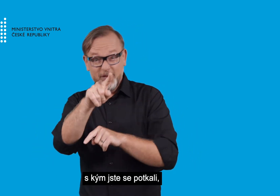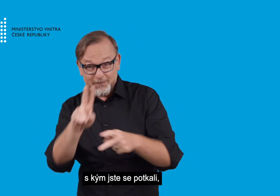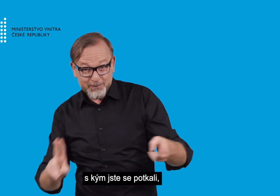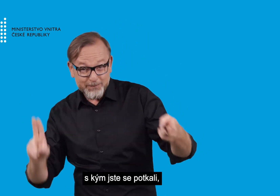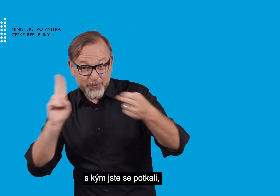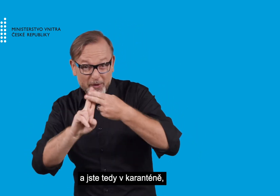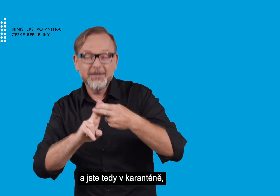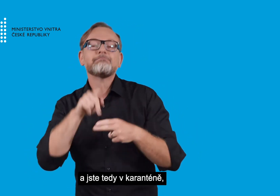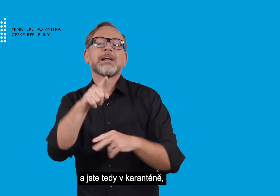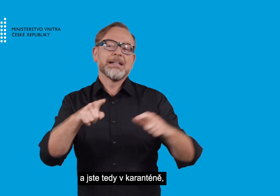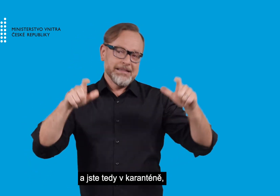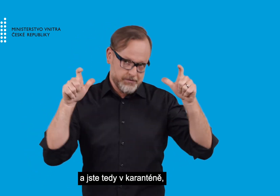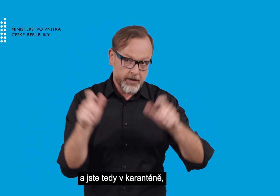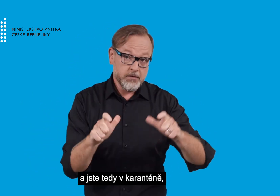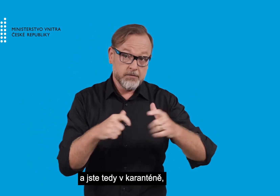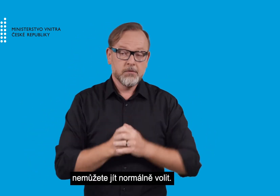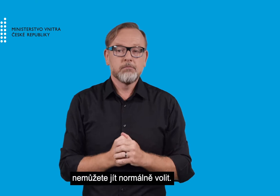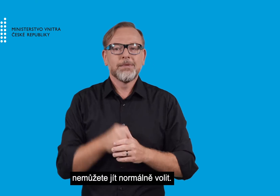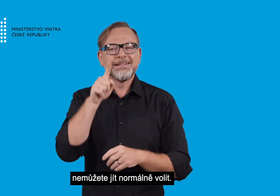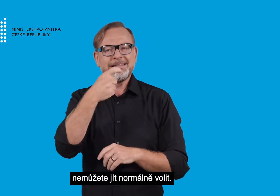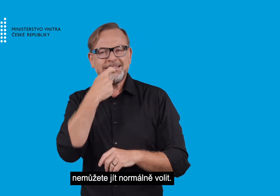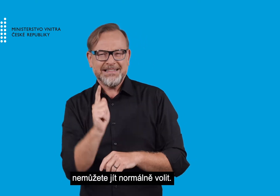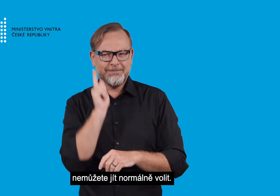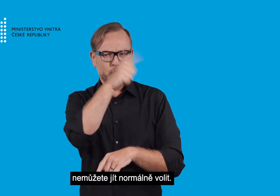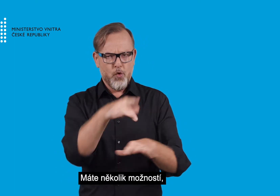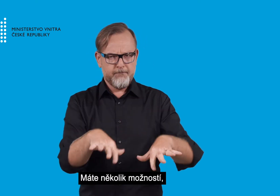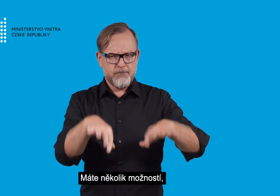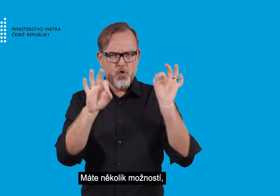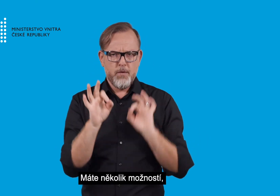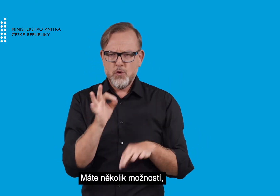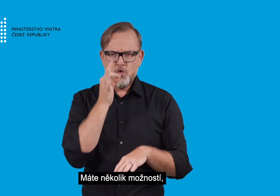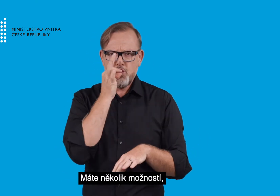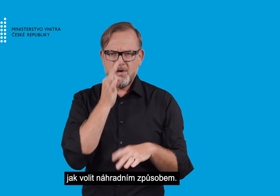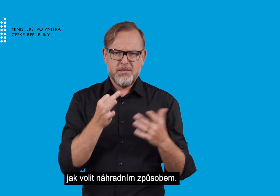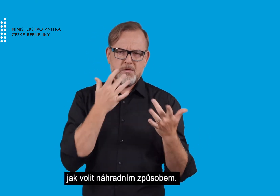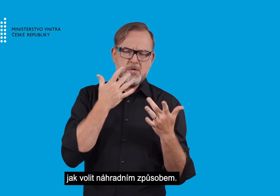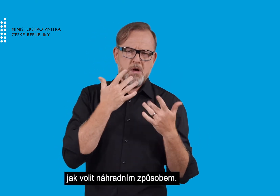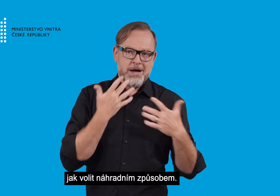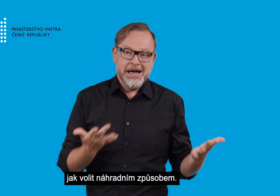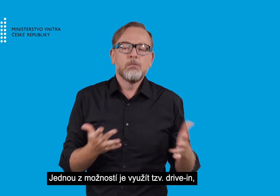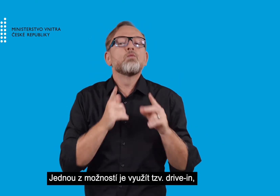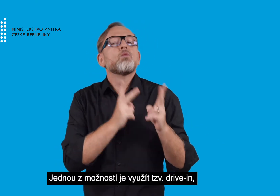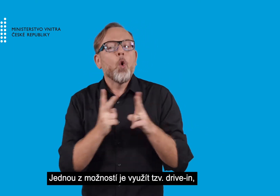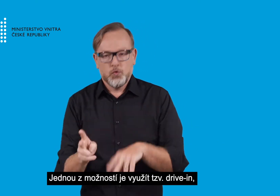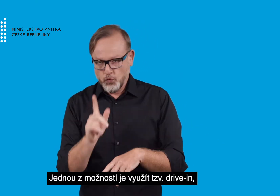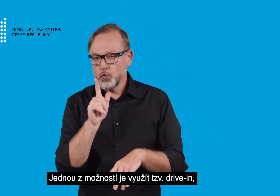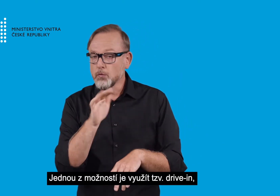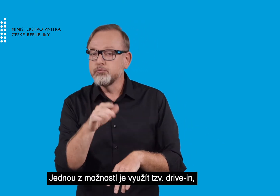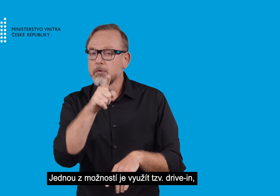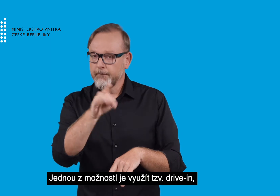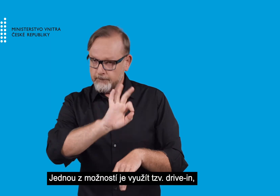jste tedy v karanténě, nemůžete jít normálně volit. Máte několik možností, jak volit náhradním způsobem.